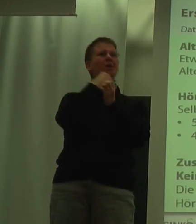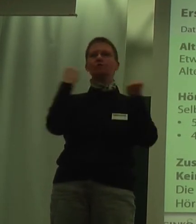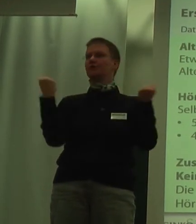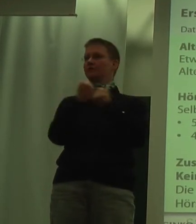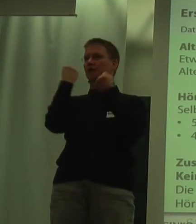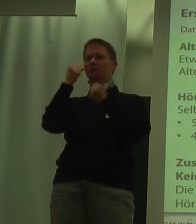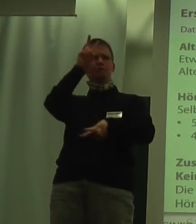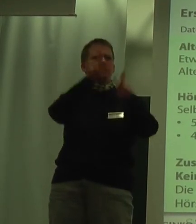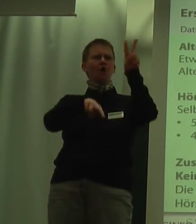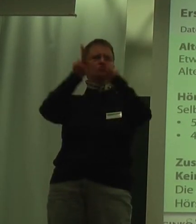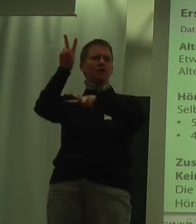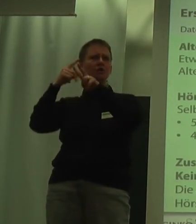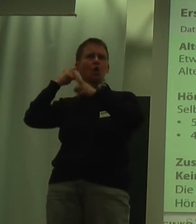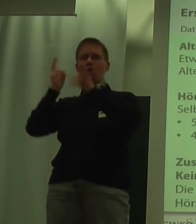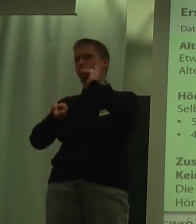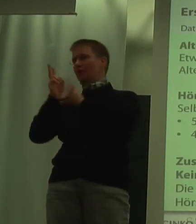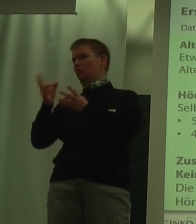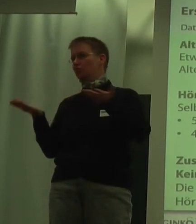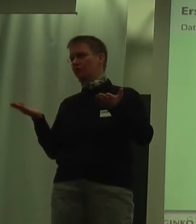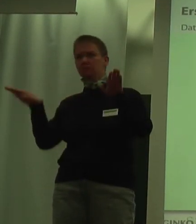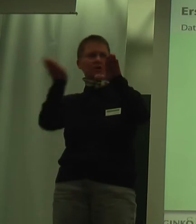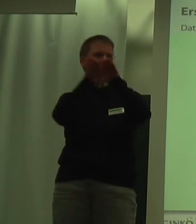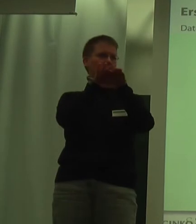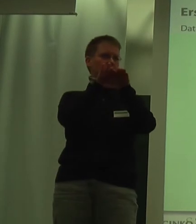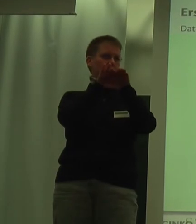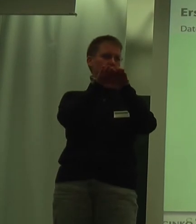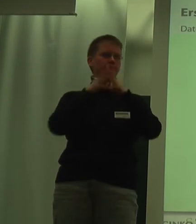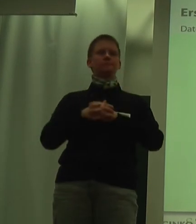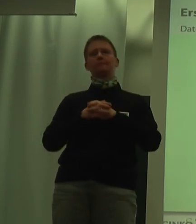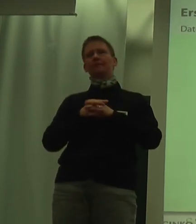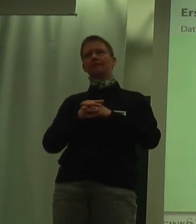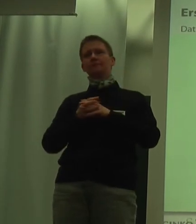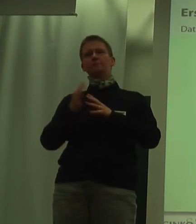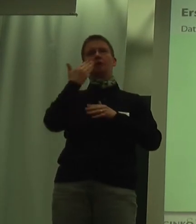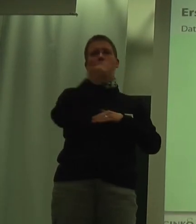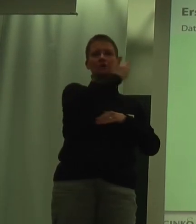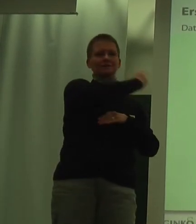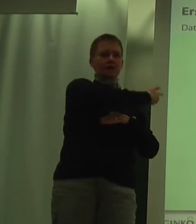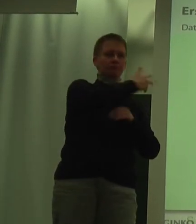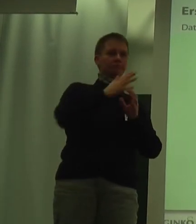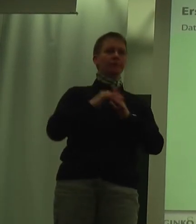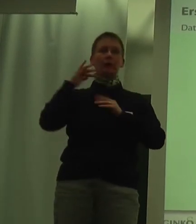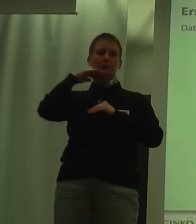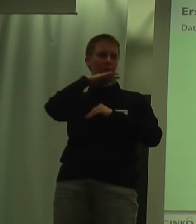unterschiedlichen Hörschädigungen gleich. Hier sehen Sie das nochmal, grün, die